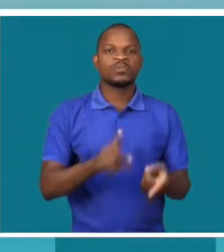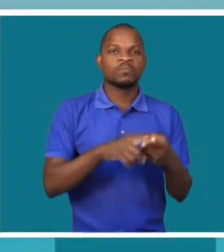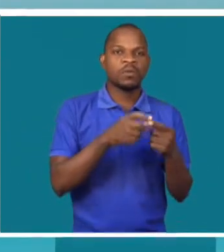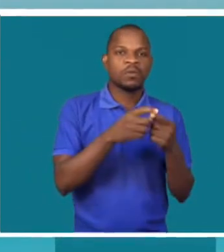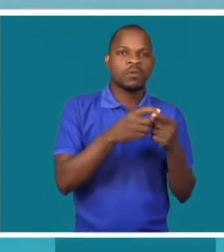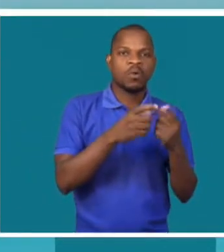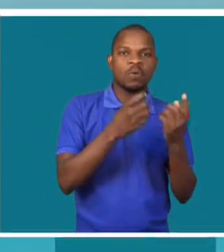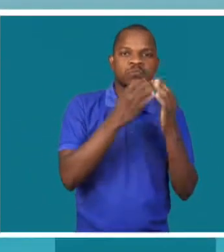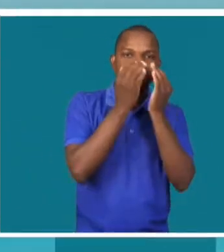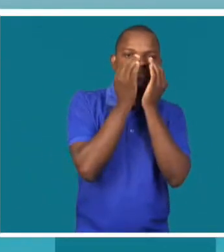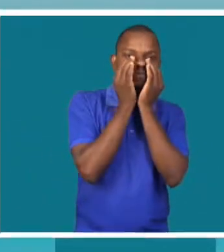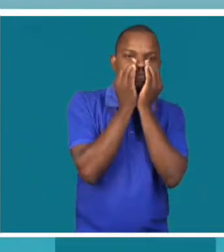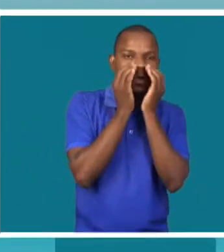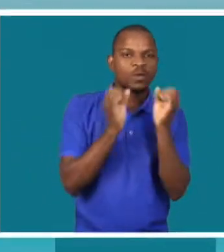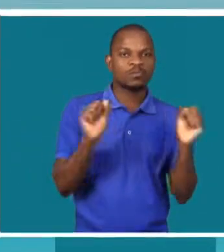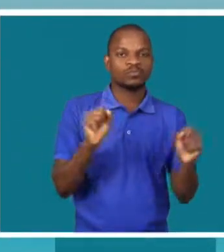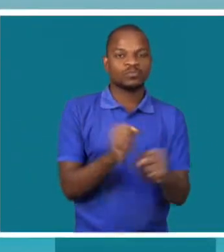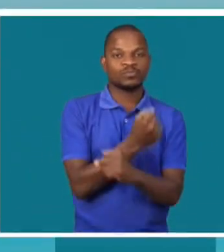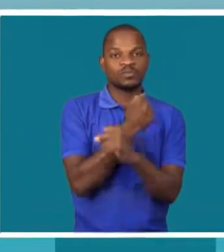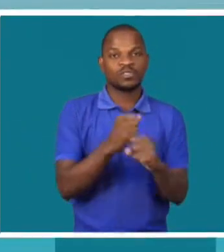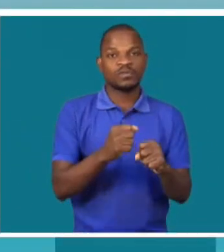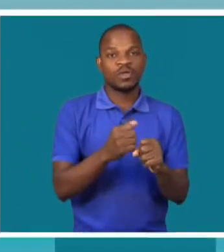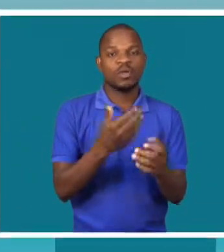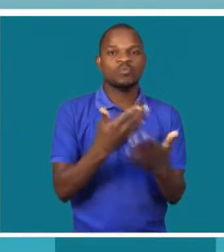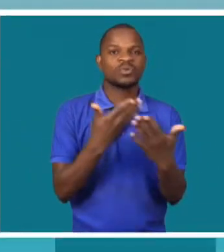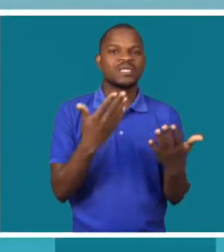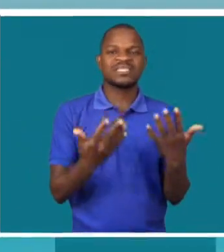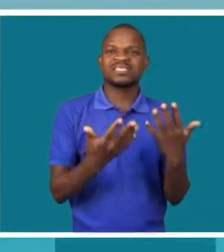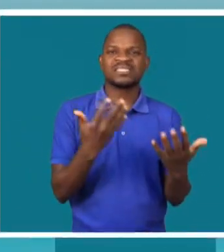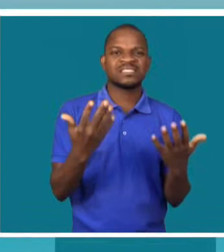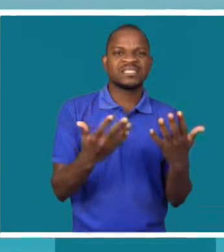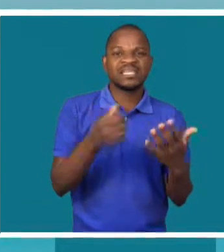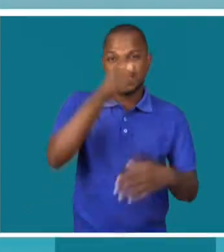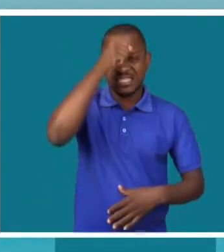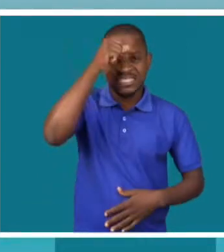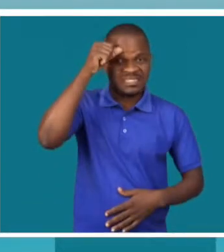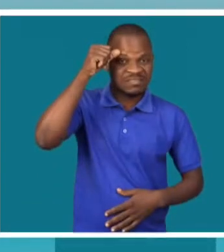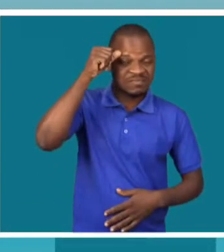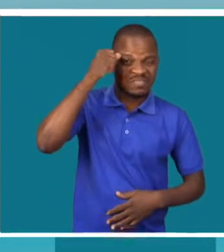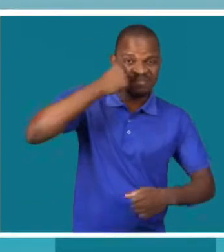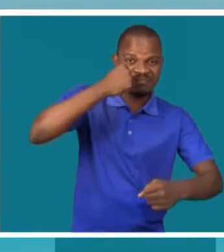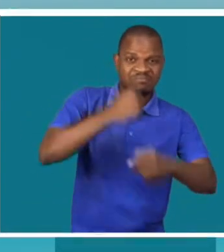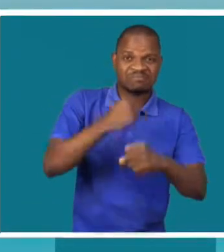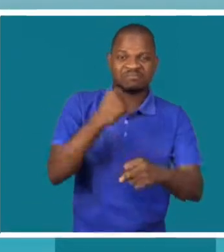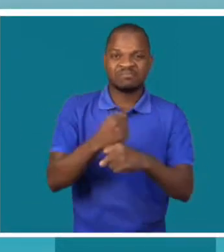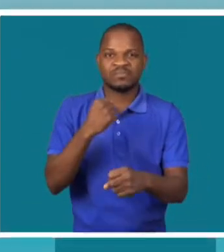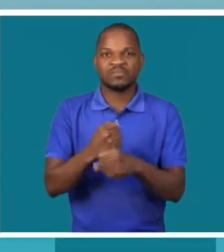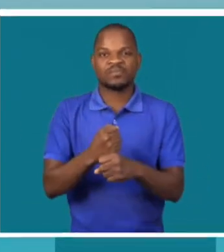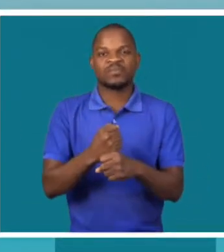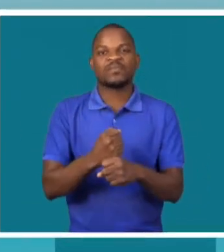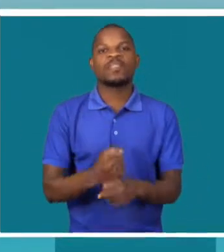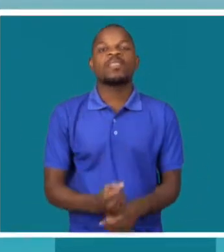manusear bem aquilo que eu tenho que manusear. Então a componente aqui de